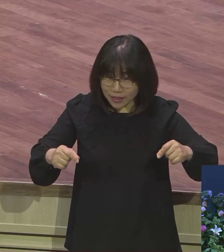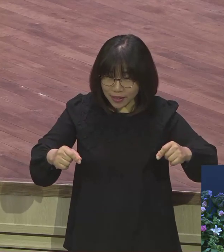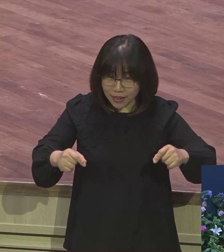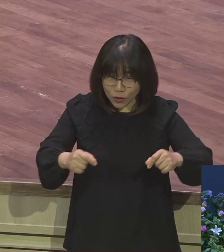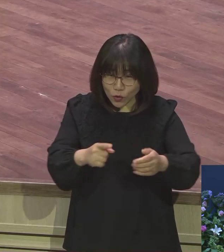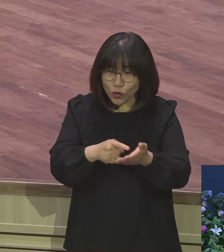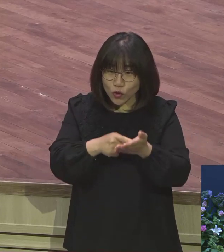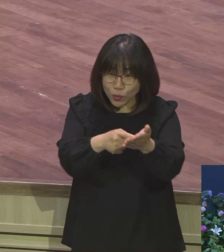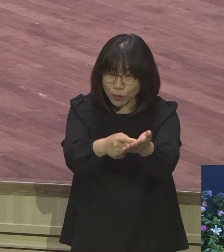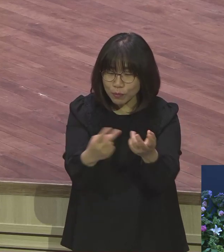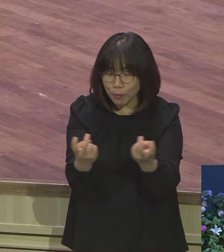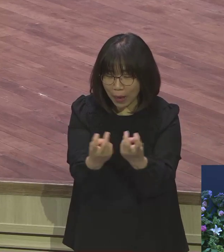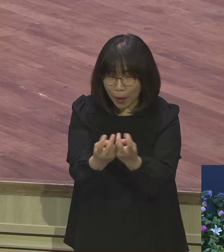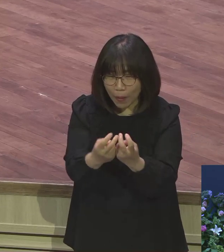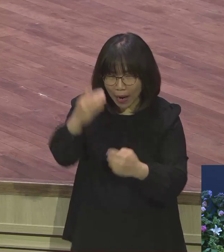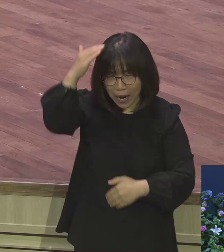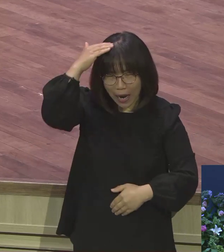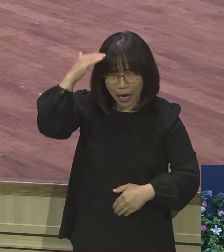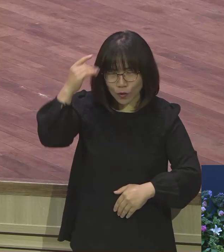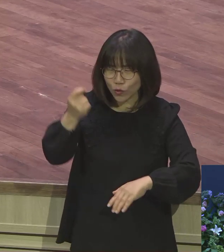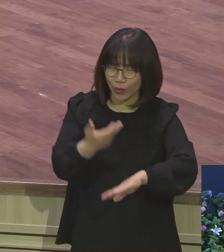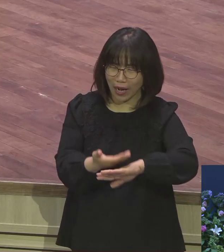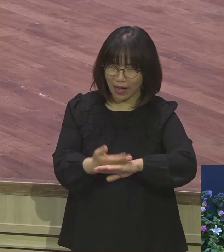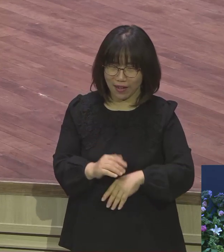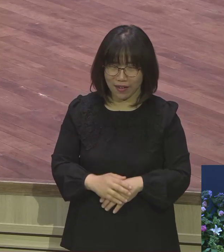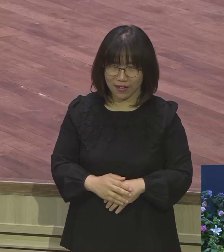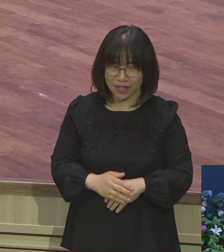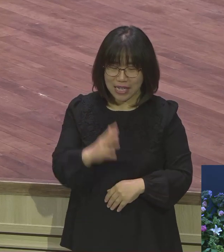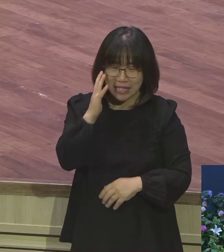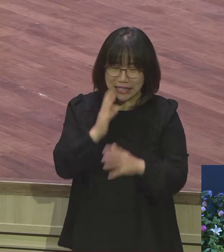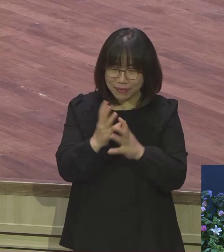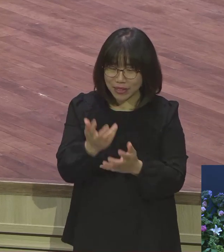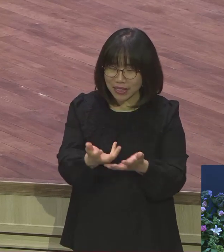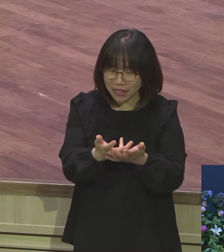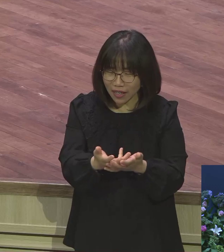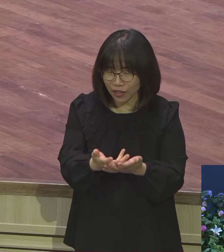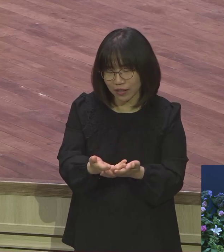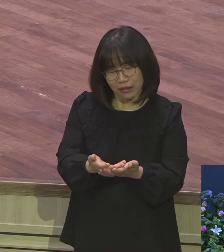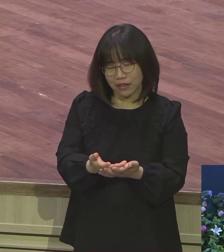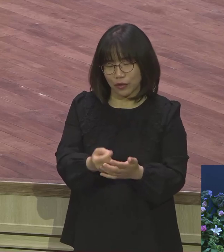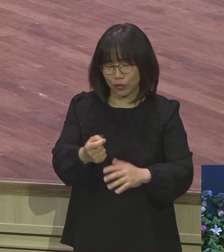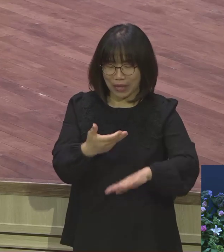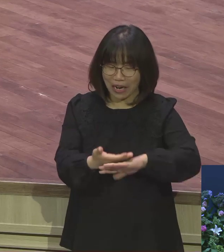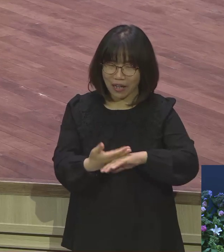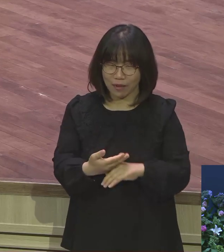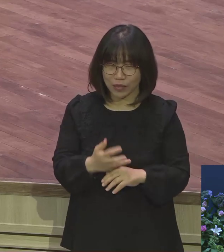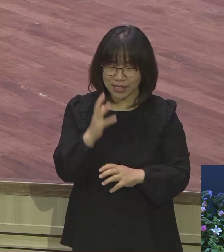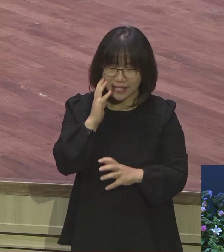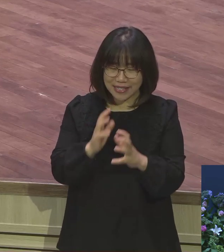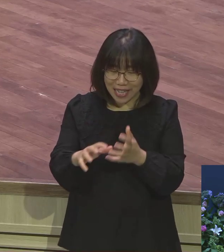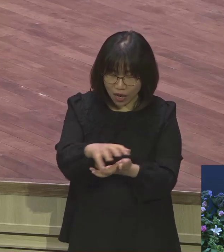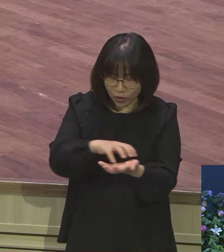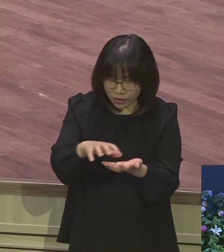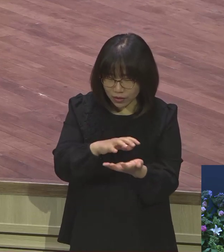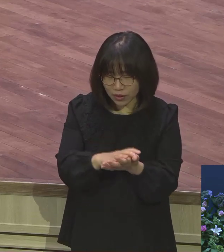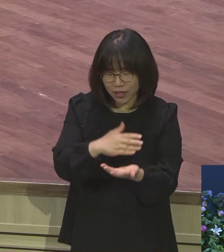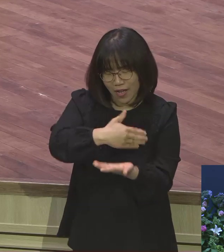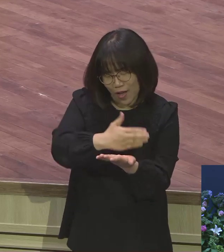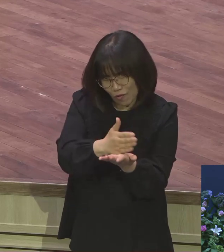김치찌개, 냉면 이러면 끝나야 되는데 그게 아니에요. 뭐 샐러드도 뭔 샐러드, 뭘 샐러드,